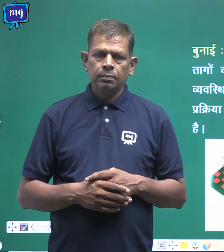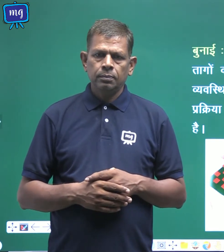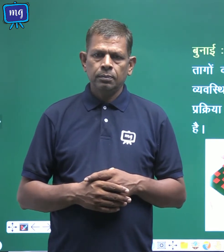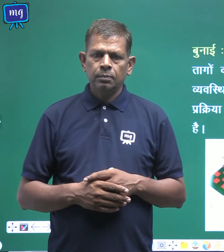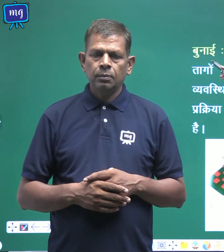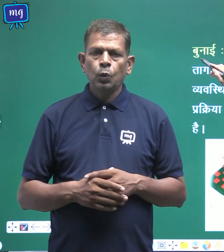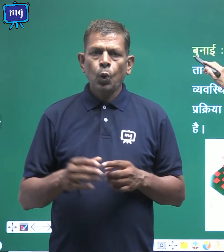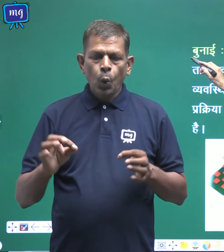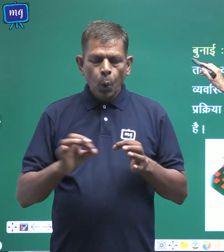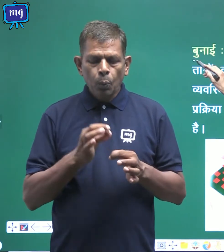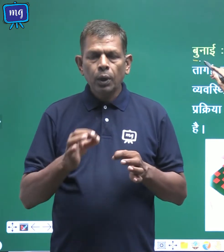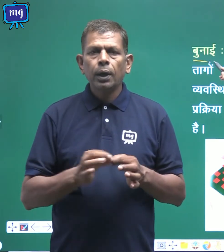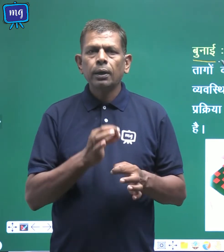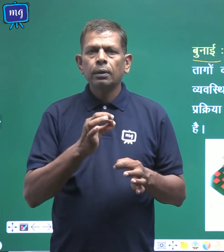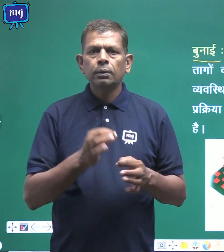बुनाई